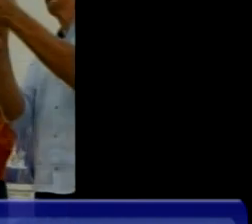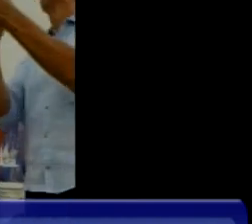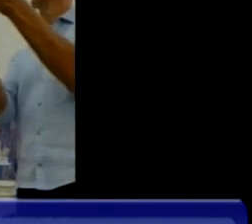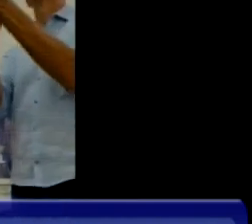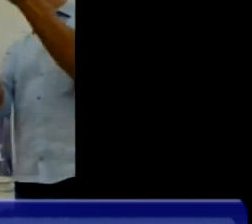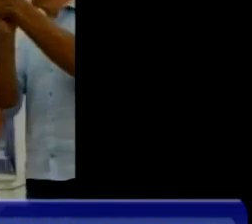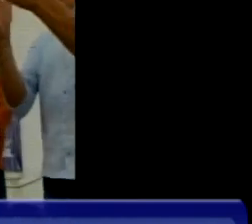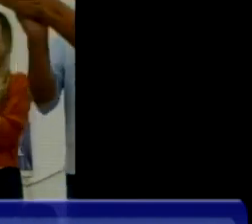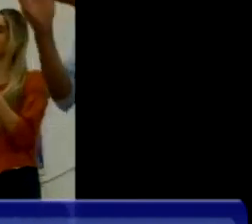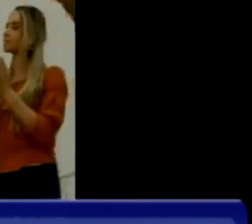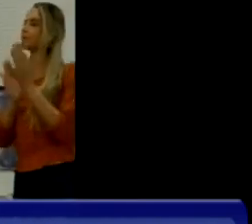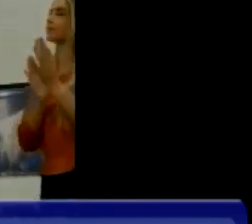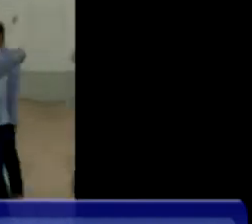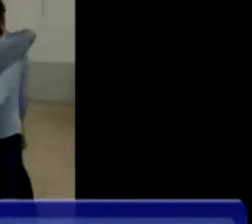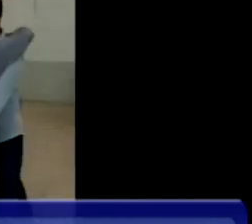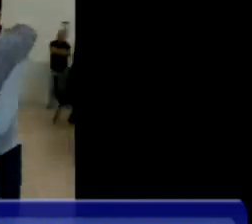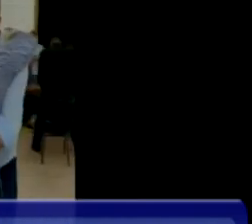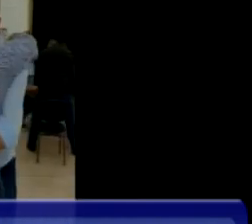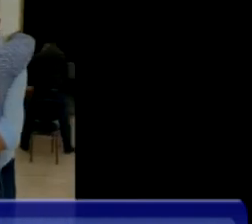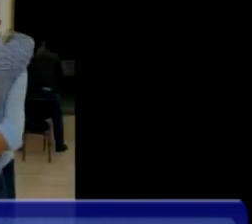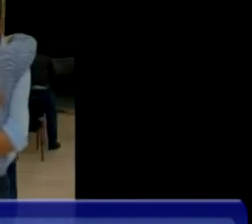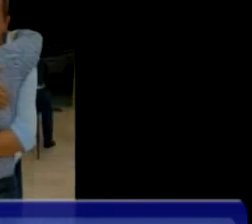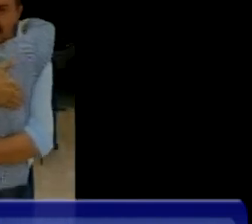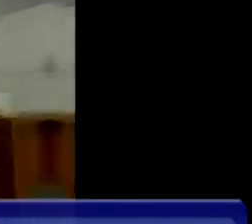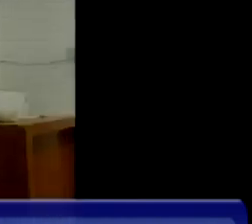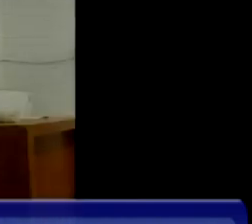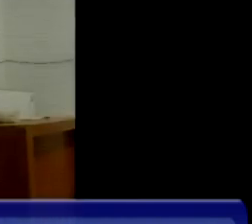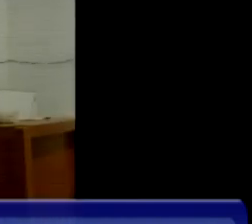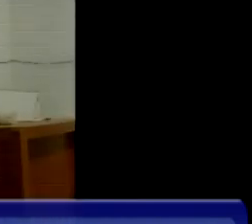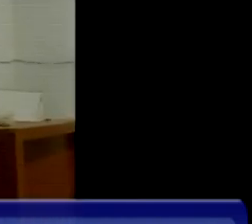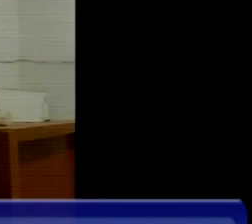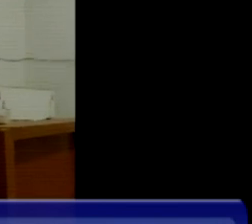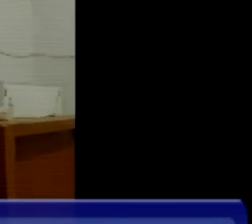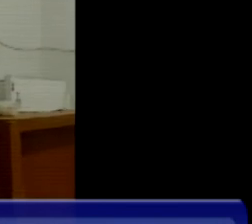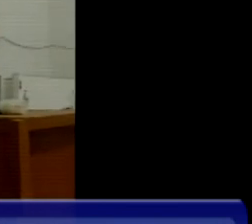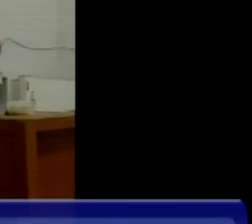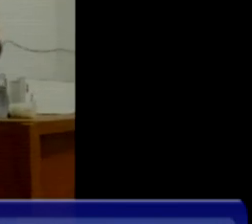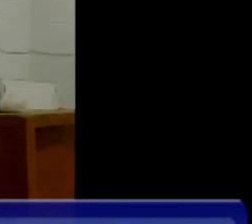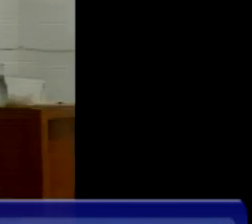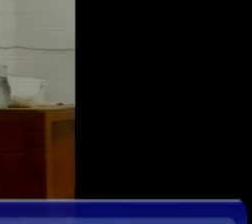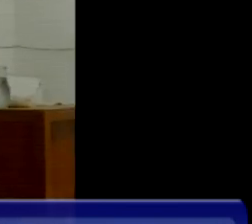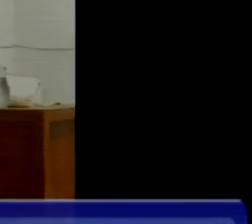Olá, gente. Olá,